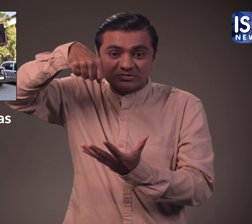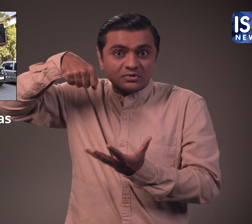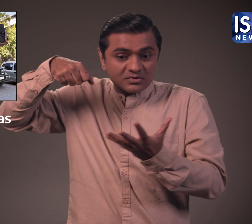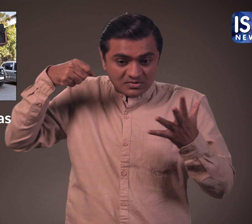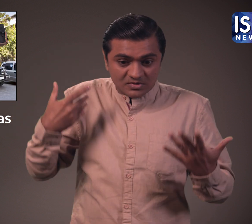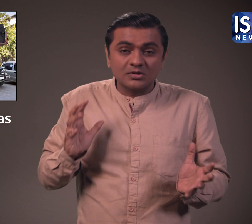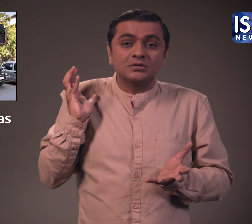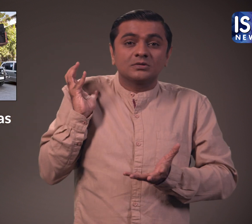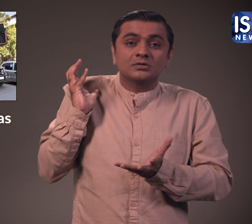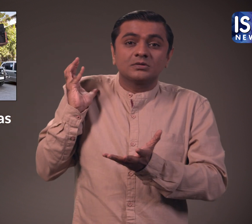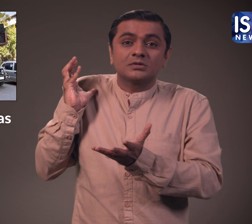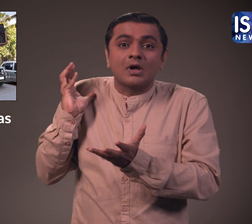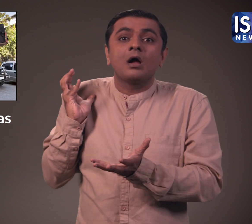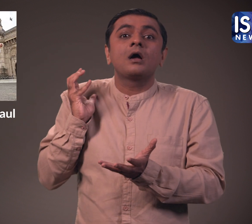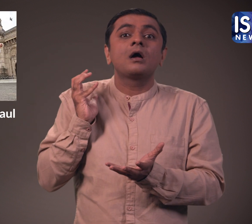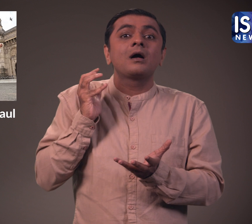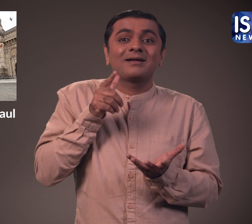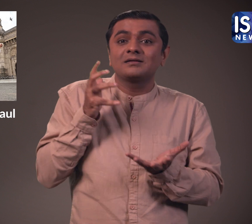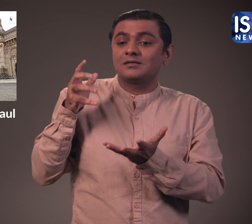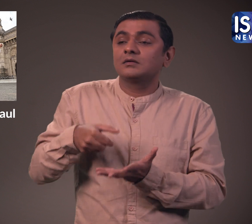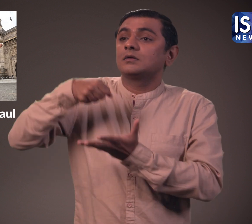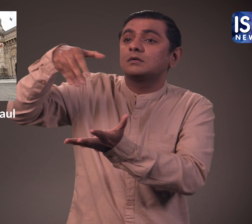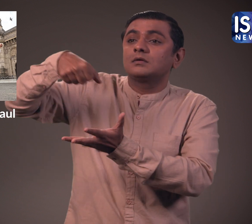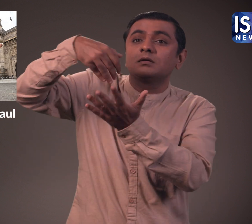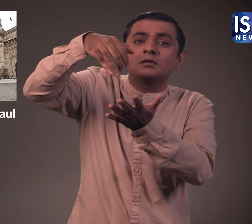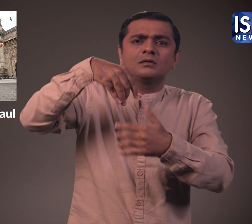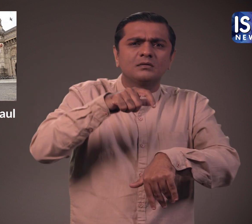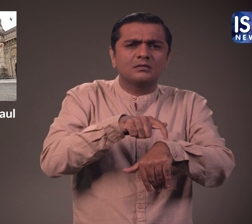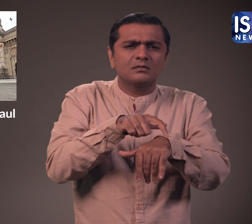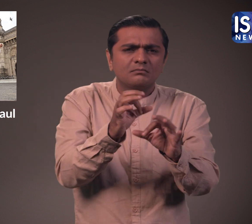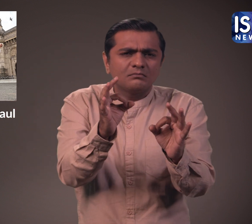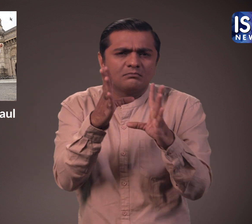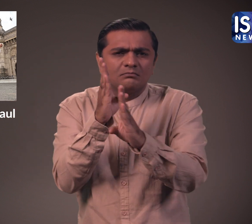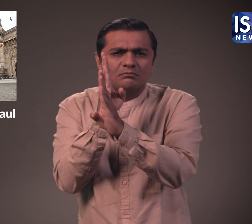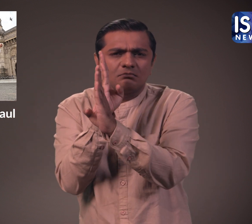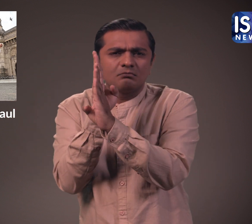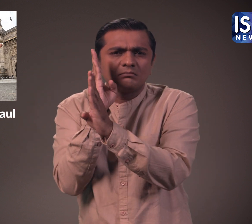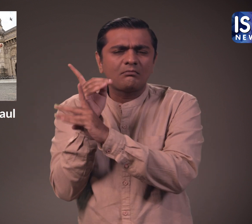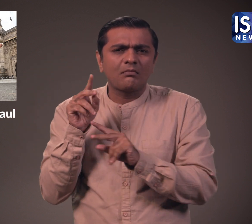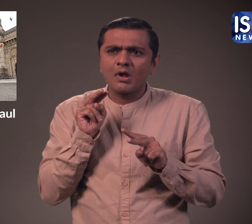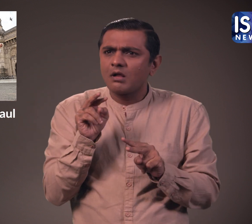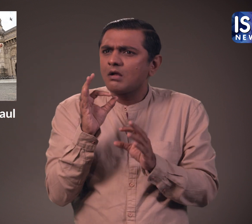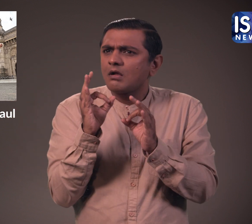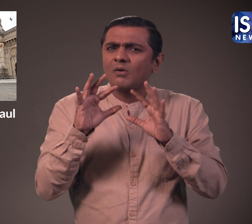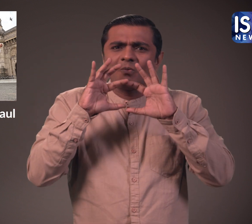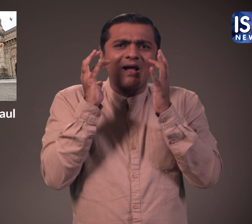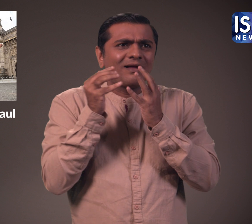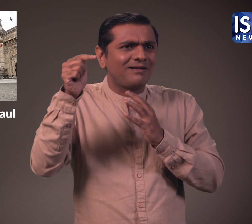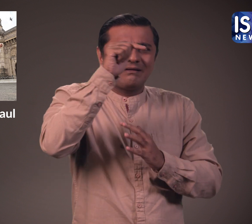पहुचाते हैं। दुनिया भर में